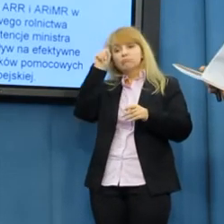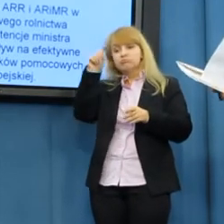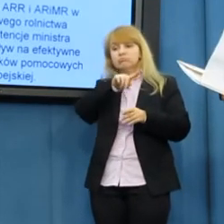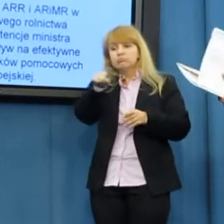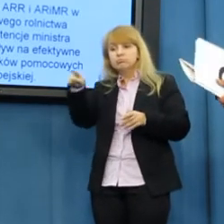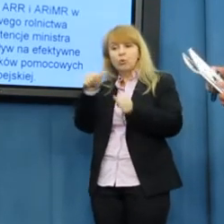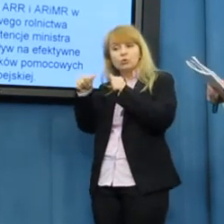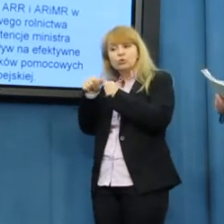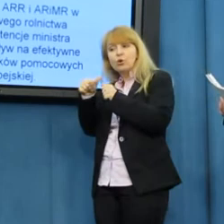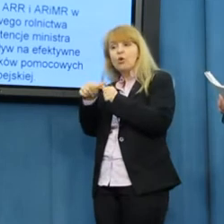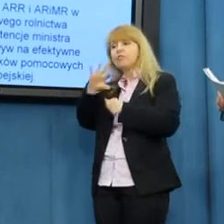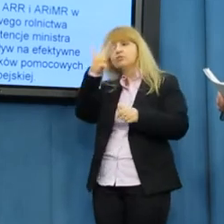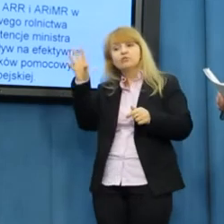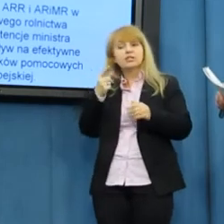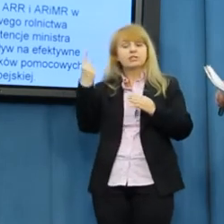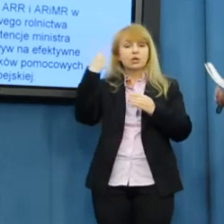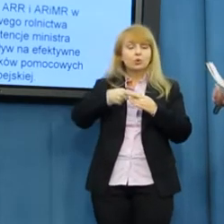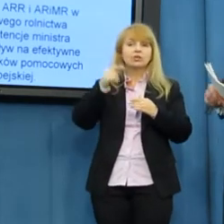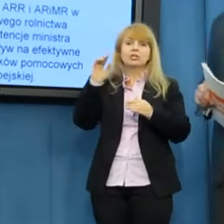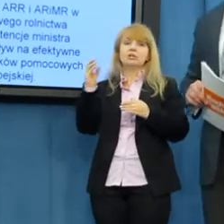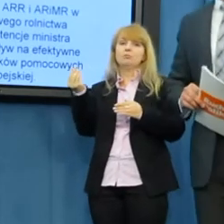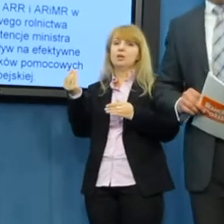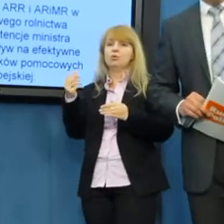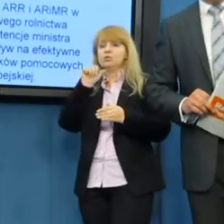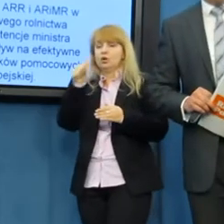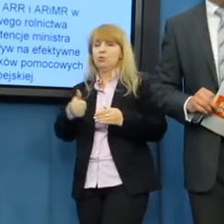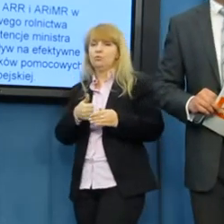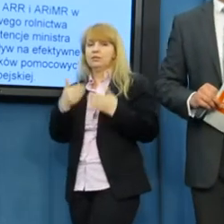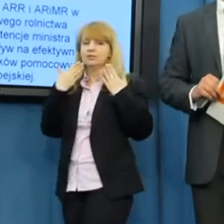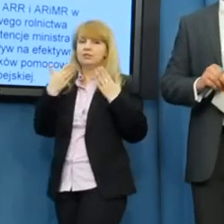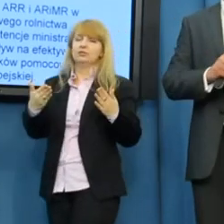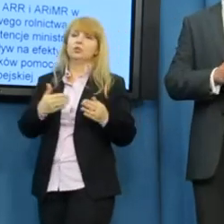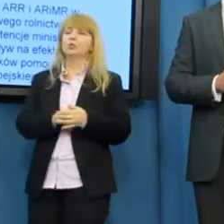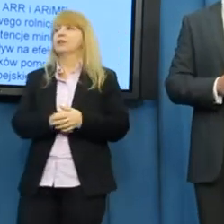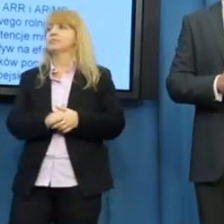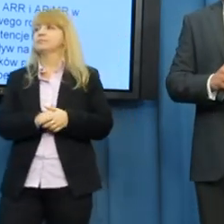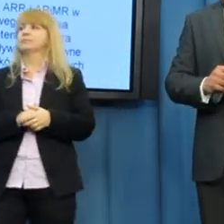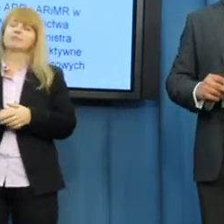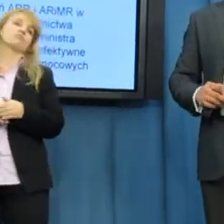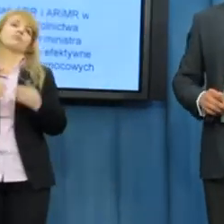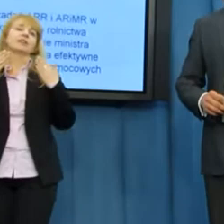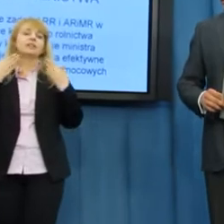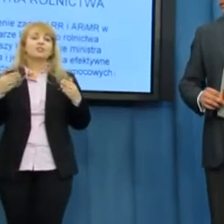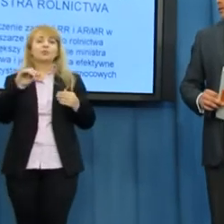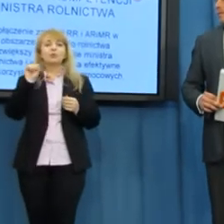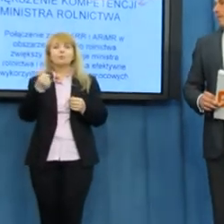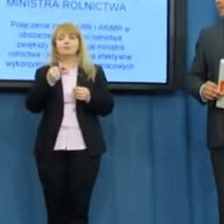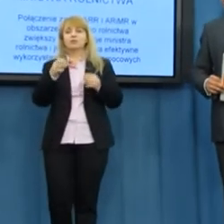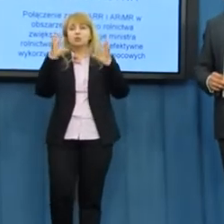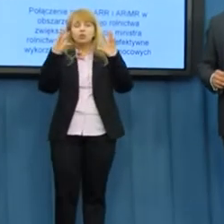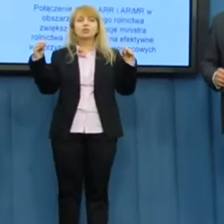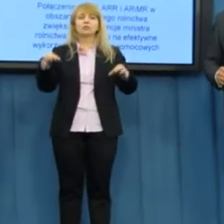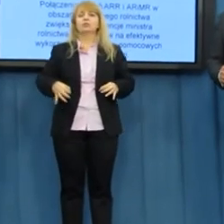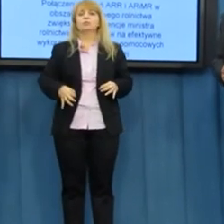przyznawane dotacje i środki z Unii Europejskiej. Bardzo dziękuję. Dziękujemy bardzo. Szanowni Państwo,